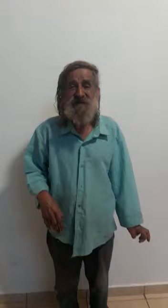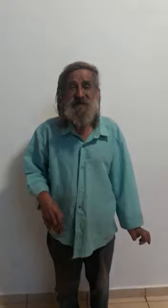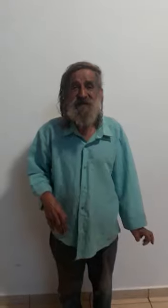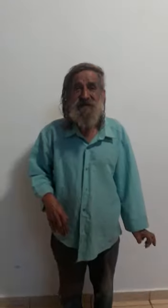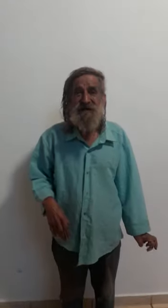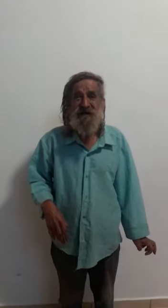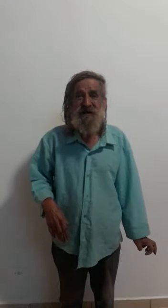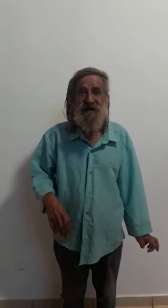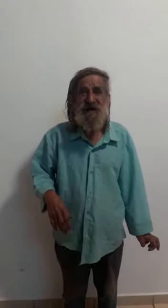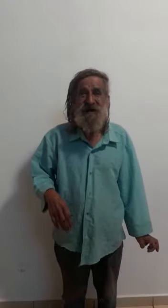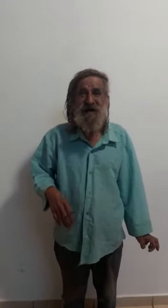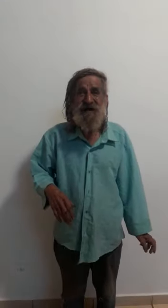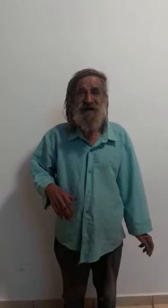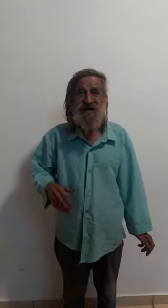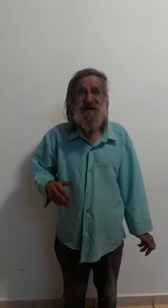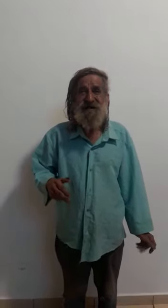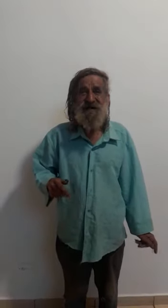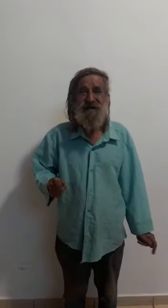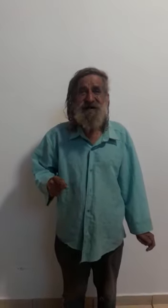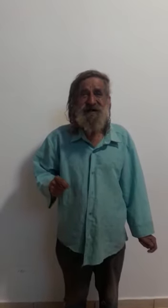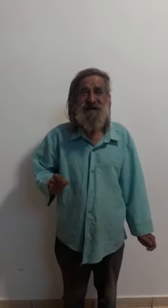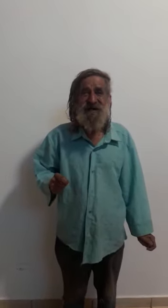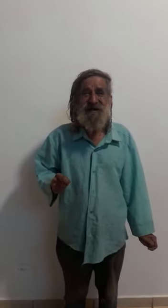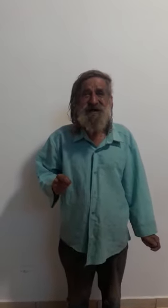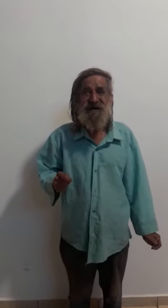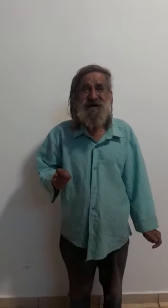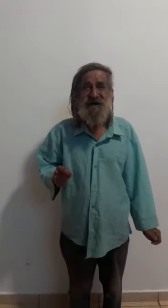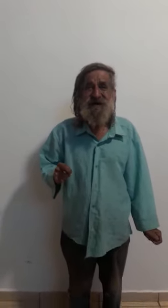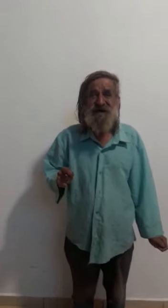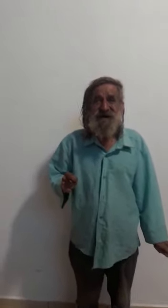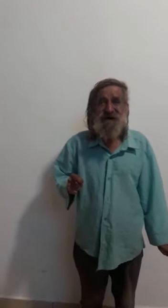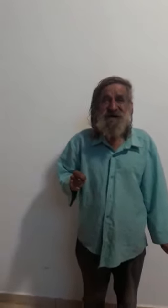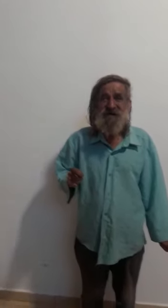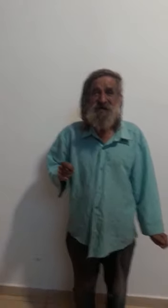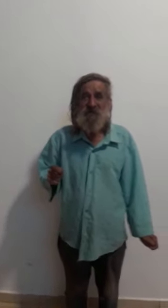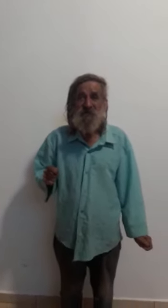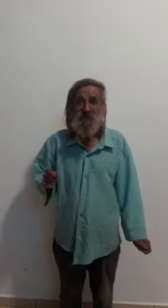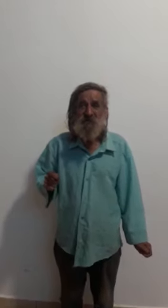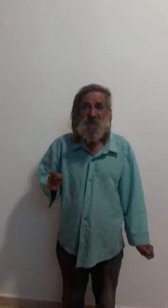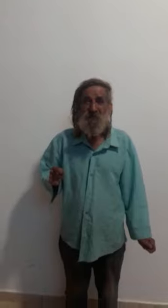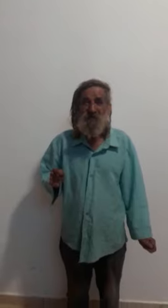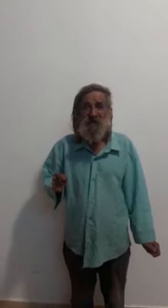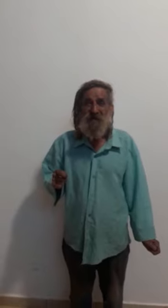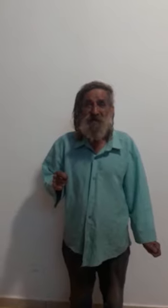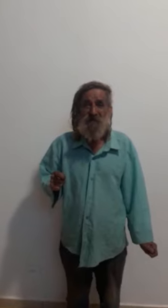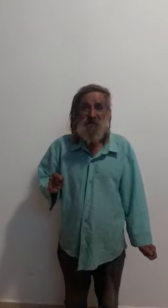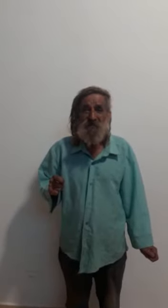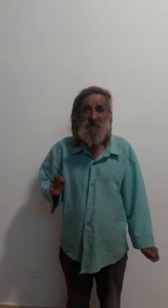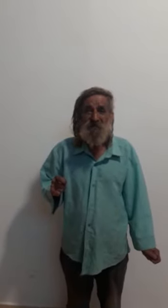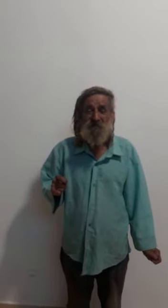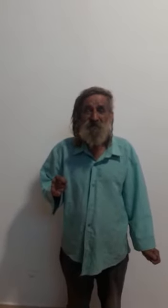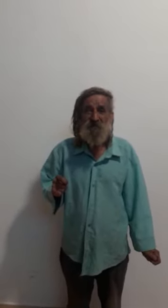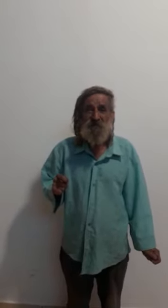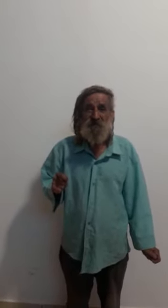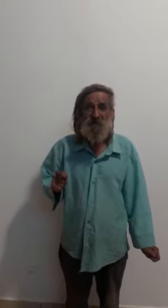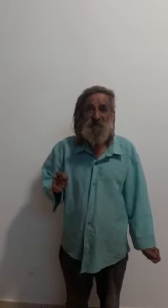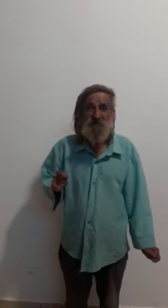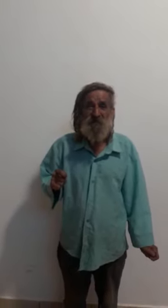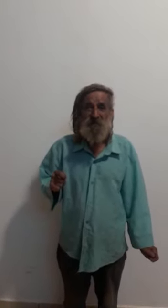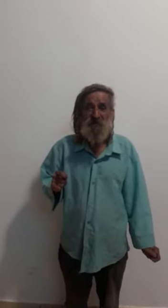Oi, boa tarde, tô aqui com o Eli, o Eli vai dar uma entrevista aqui, vai mandar um abraço pra Rolândia